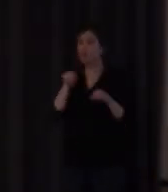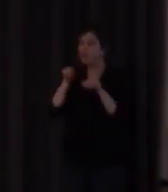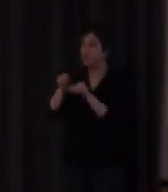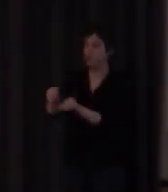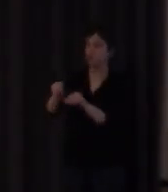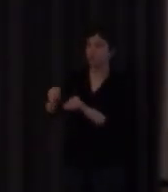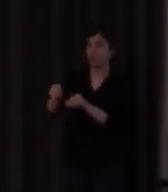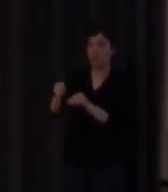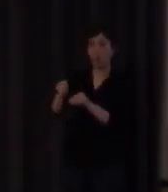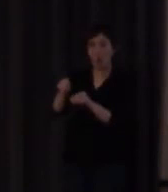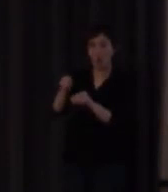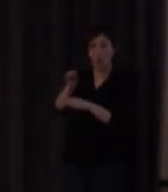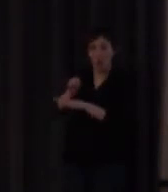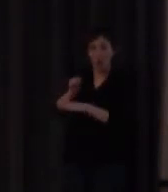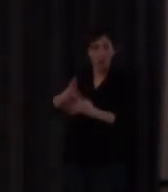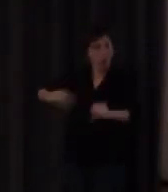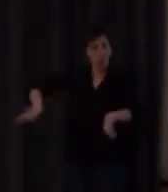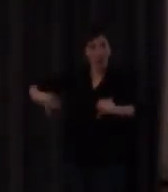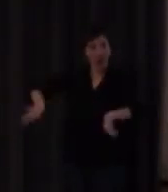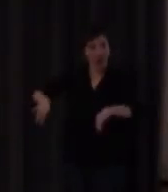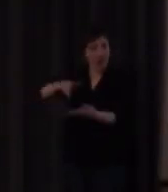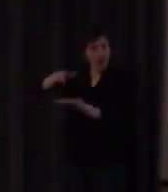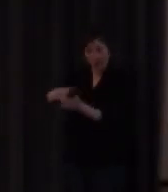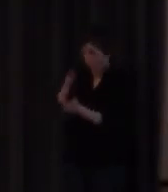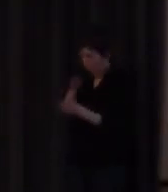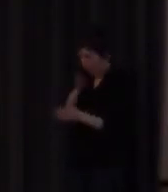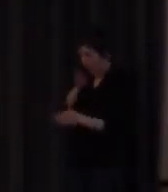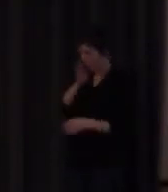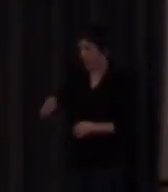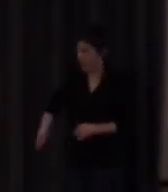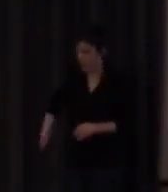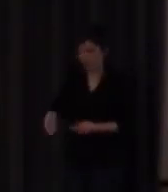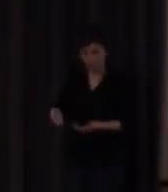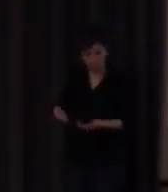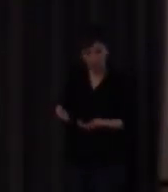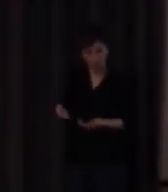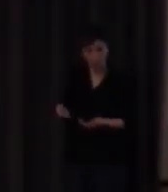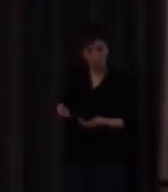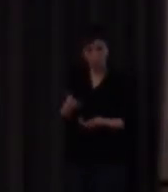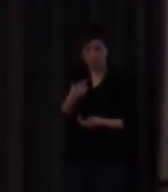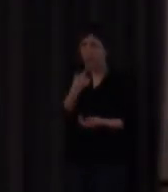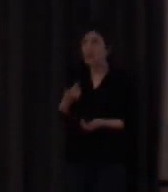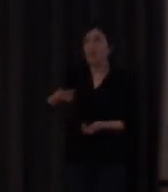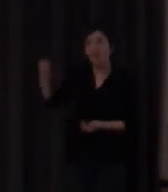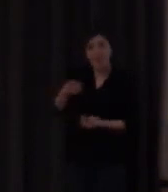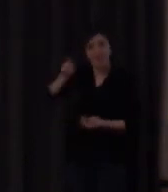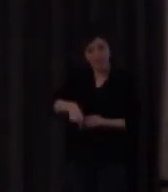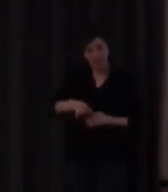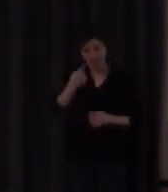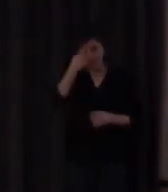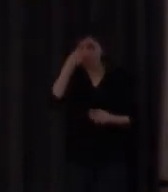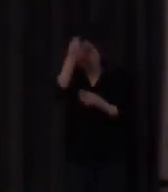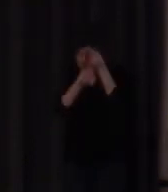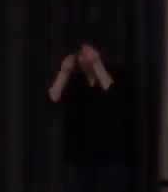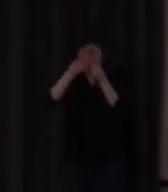en su lengua que no podía ser una cuestión venga pues enseñamos aquí en lengua de signos no no también hay que enseñar la lengua de signos y en